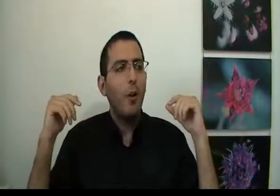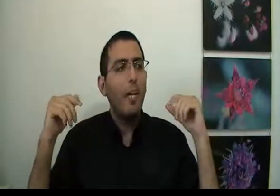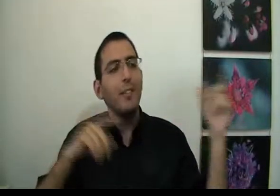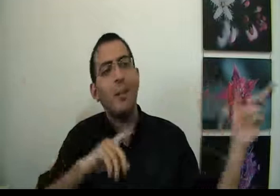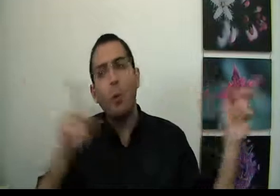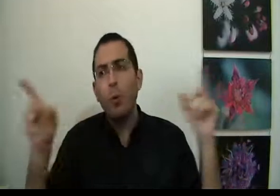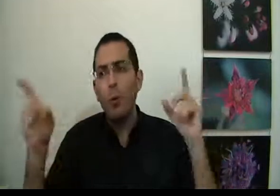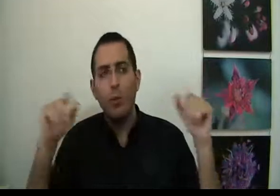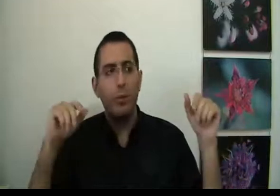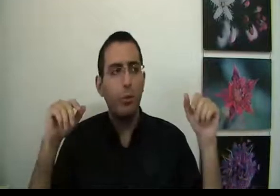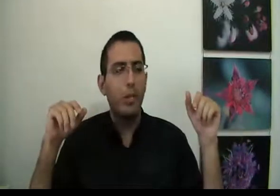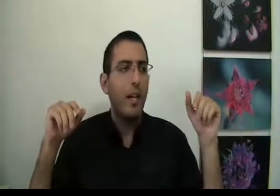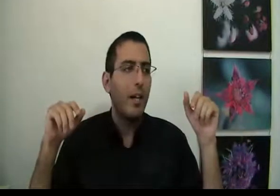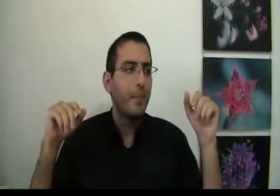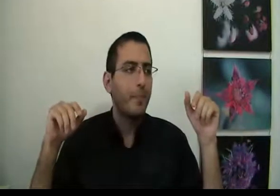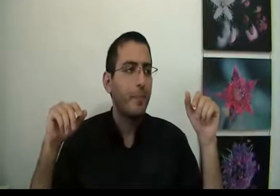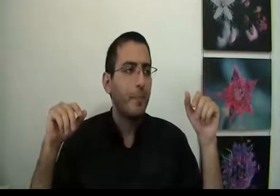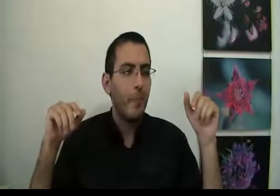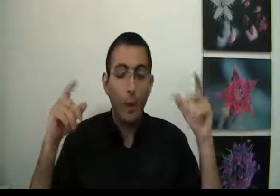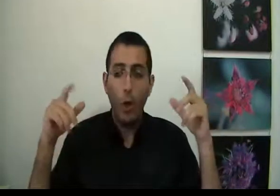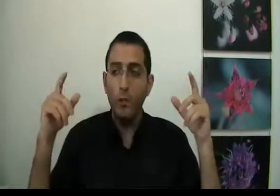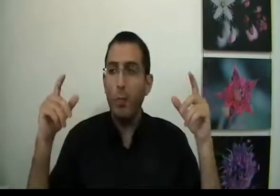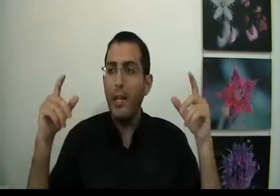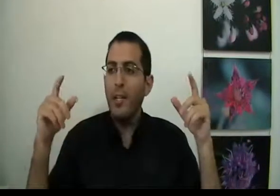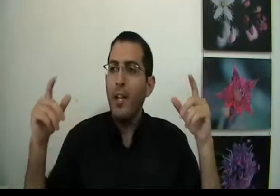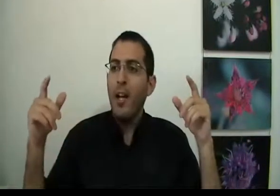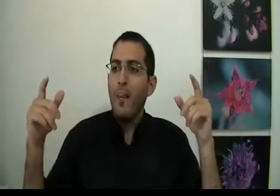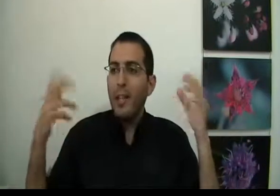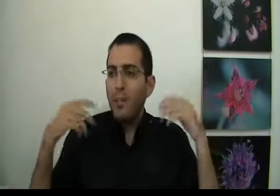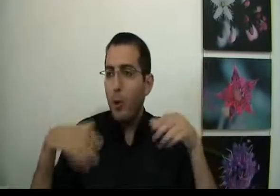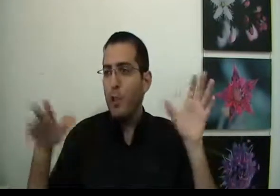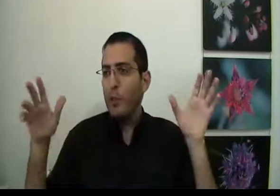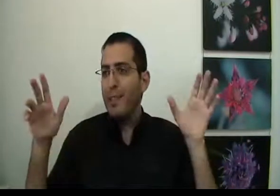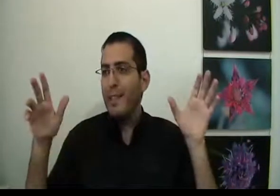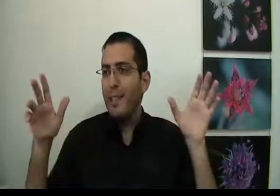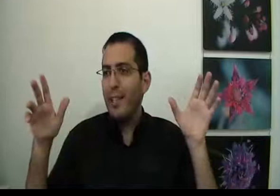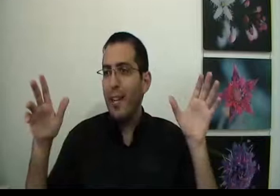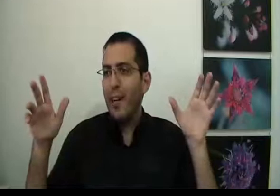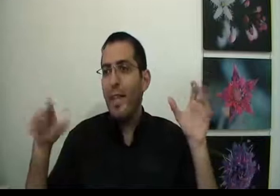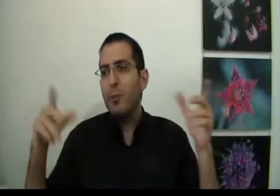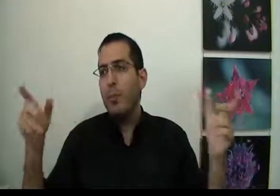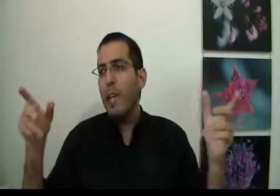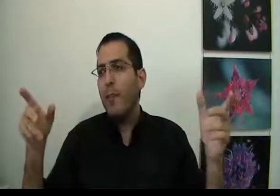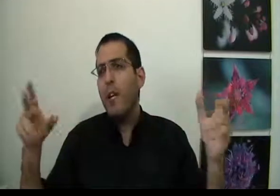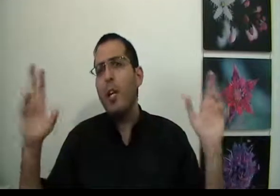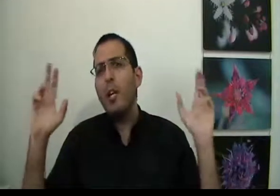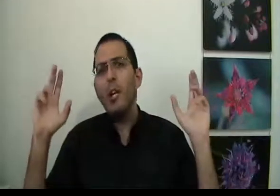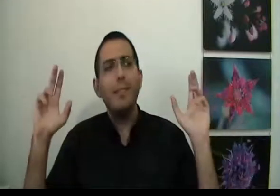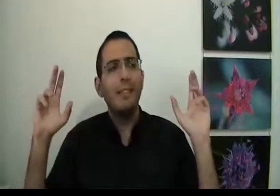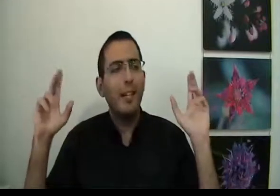בגלל שאמורו לו שהוא נראה רע או לדוגמה בן אדם חושב שהוא בסדר אבל לא משקר הוא אומר לא לא בסדר לי